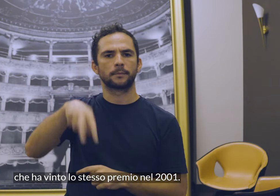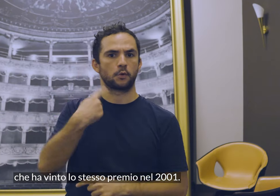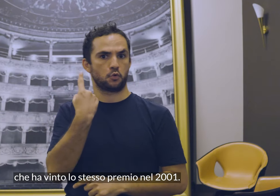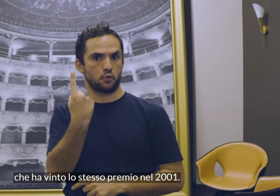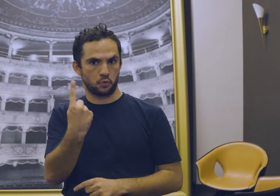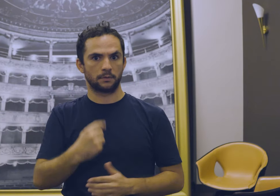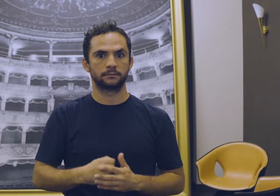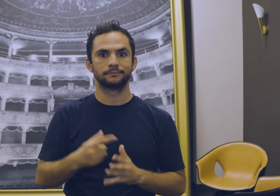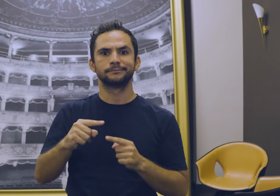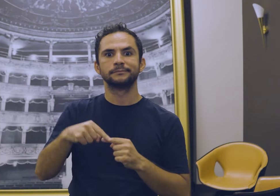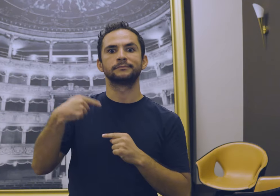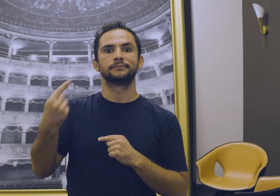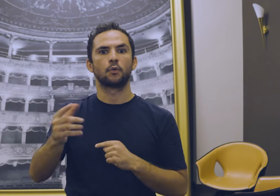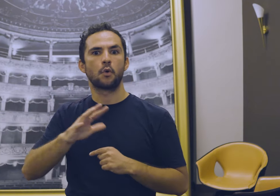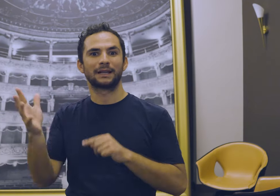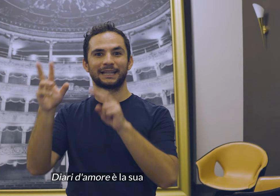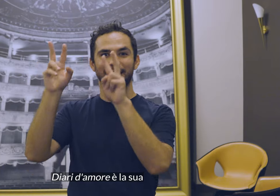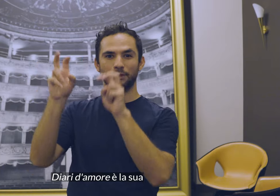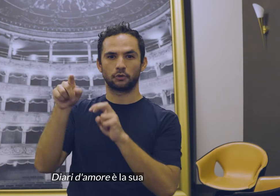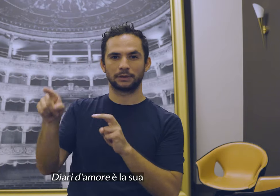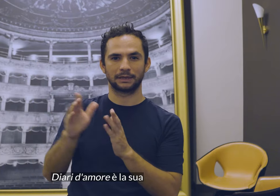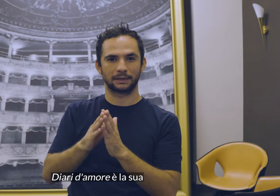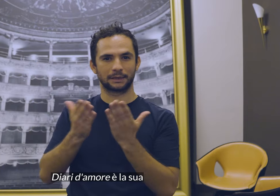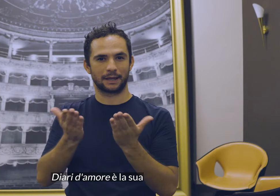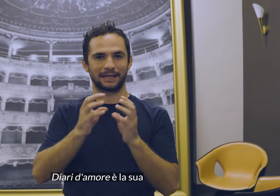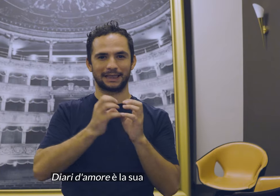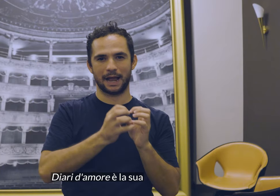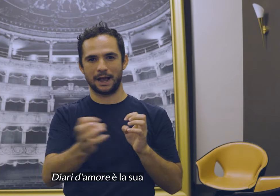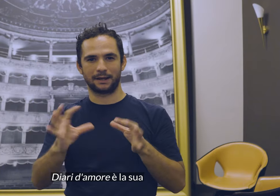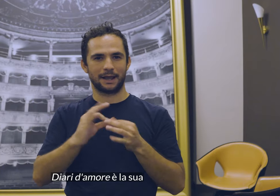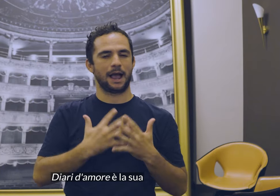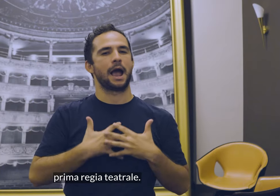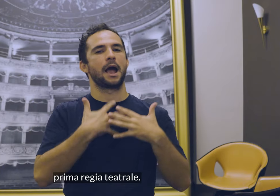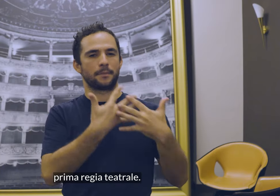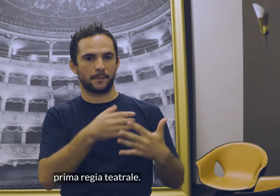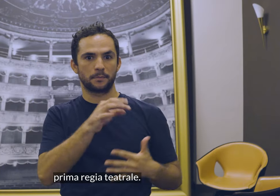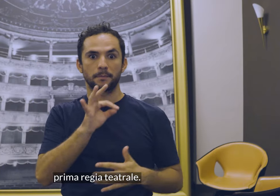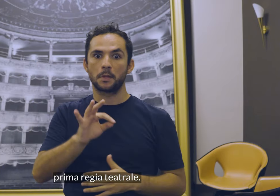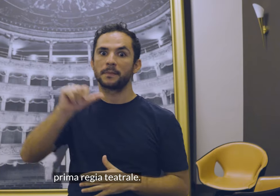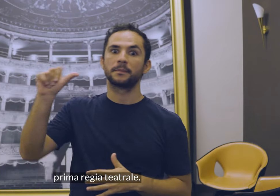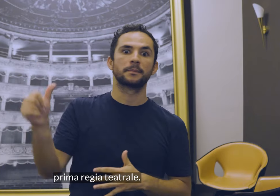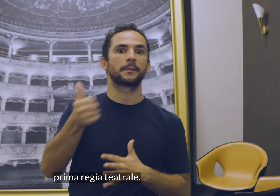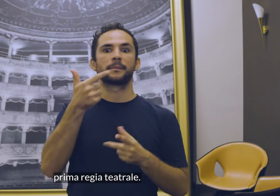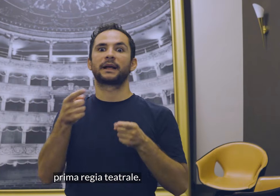2001 Diari d'amore è la sua prima regia teatrale